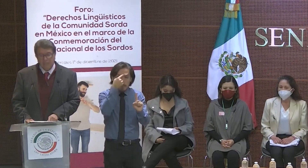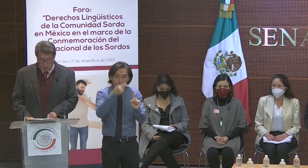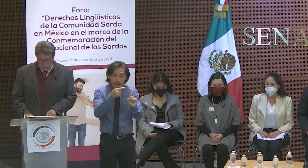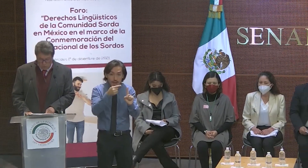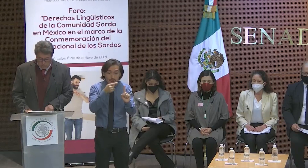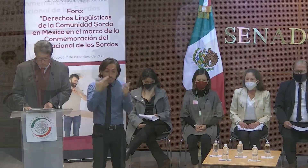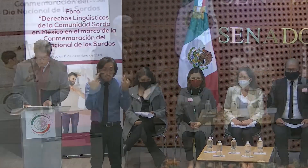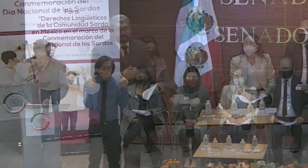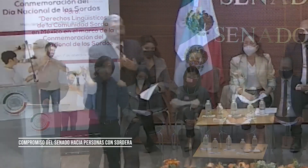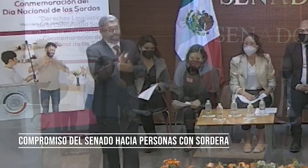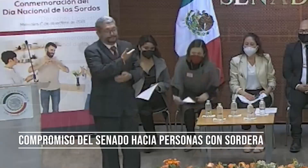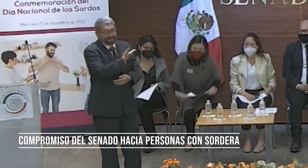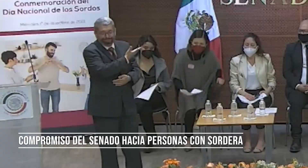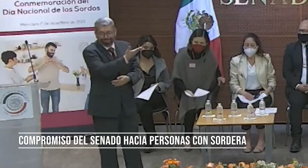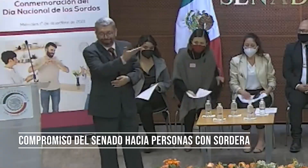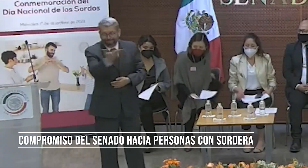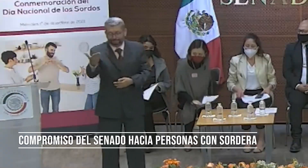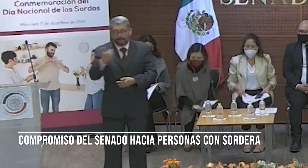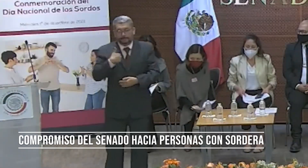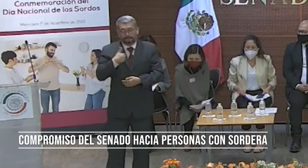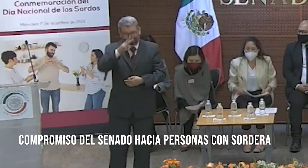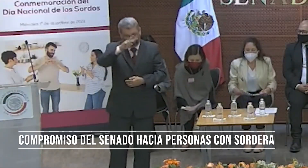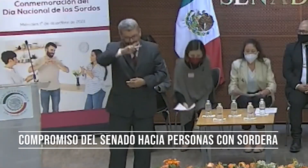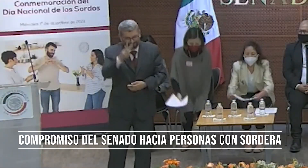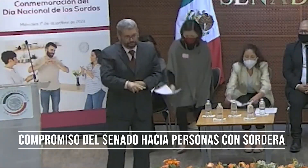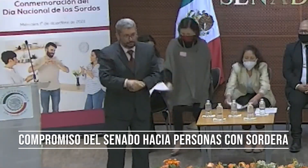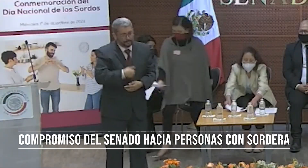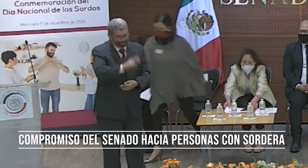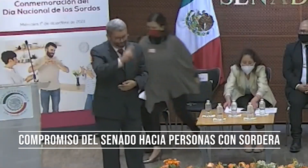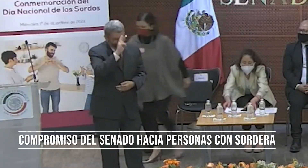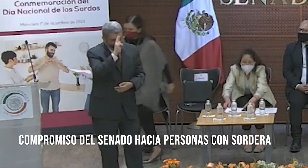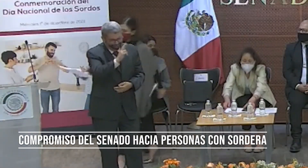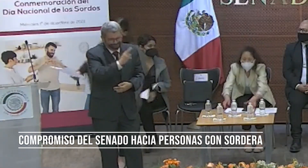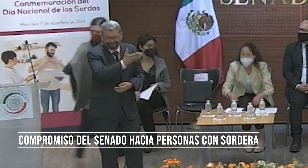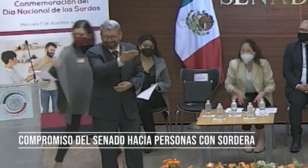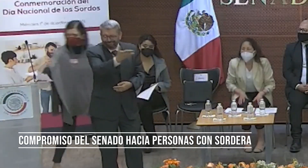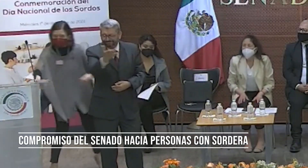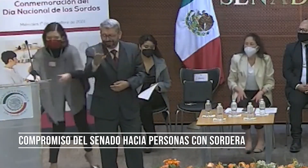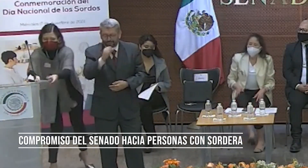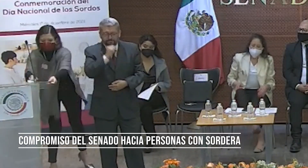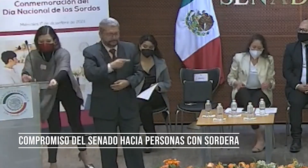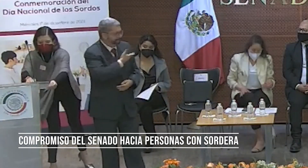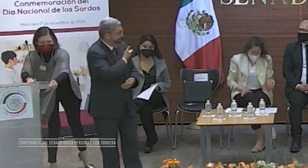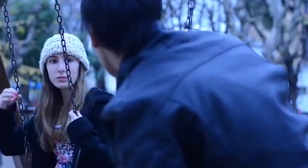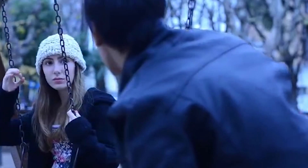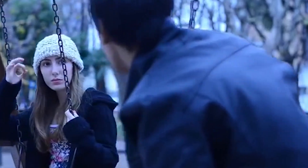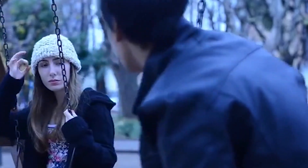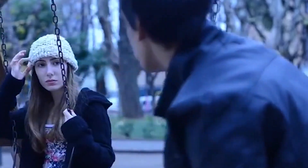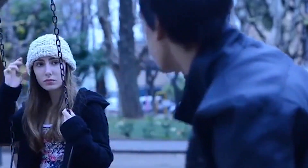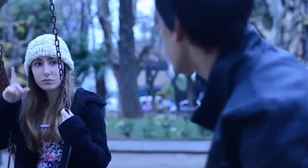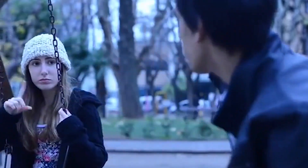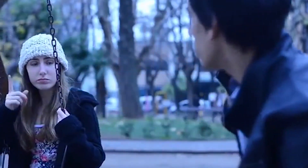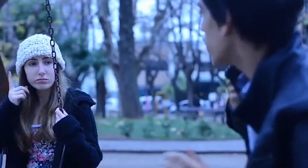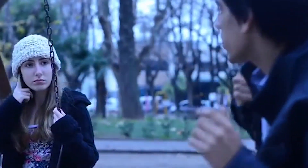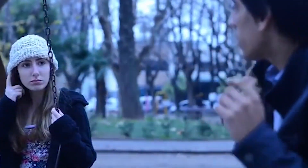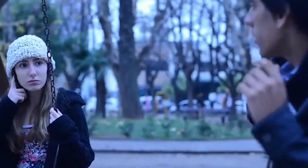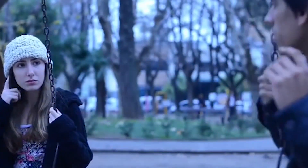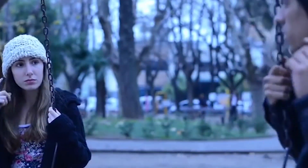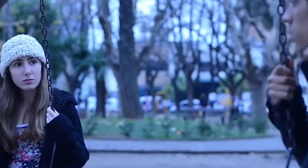Monreal Ávila. Es compromiso del Senado generar condiciones que permitan a todas las personas desarrollarse de manera integral